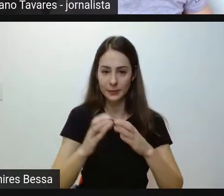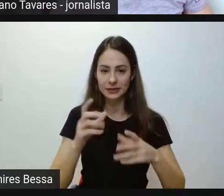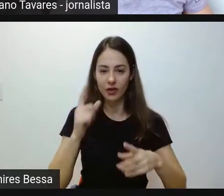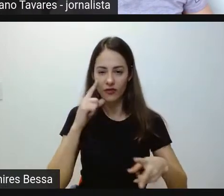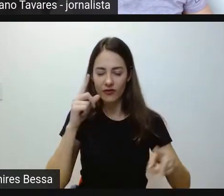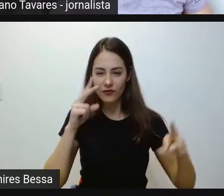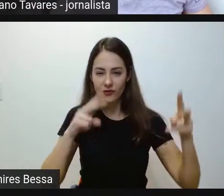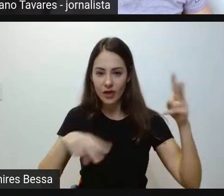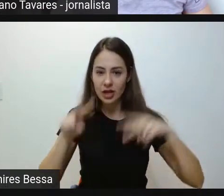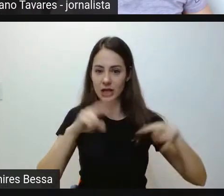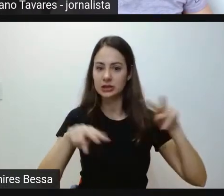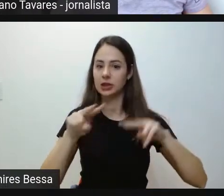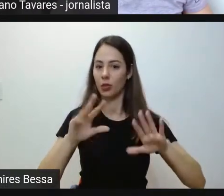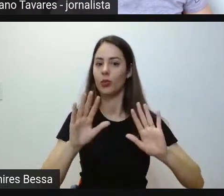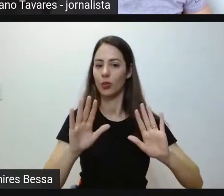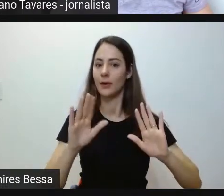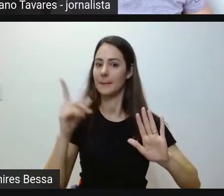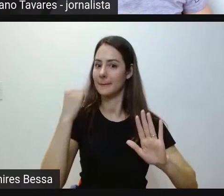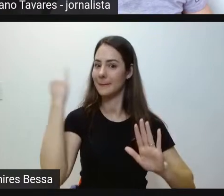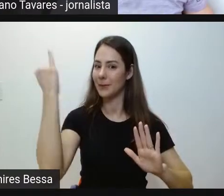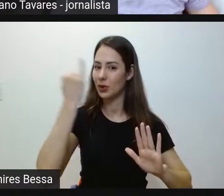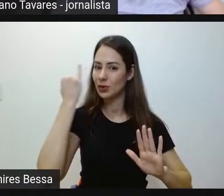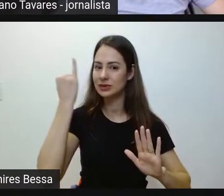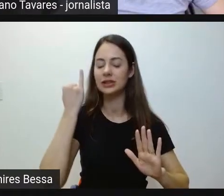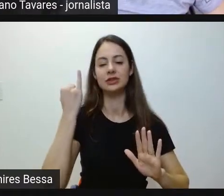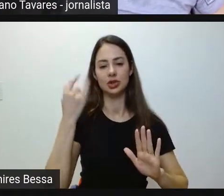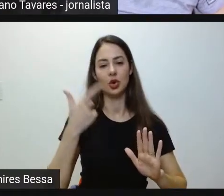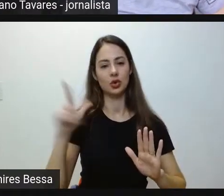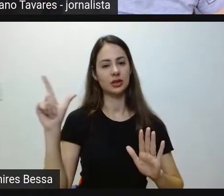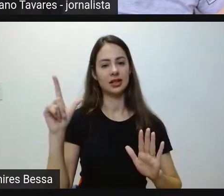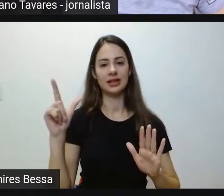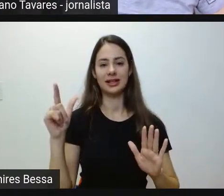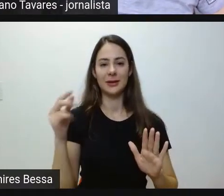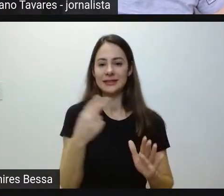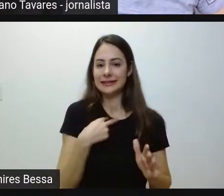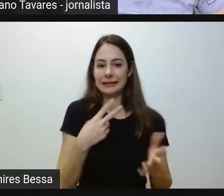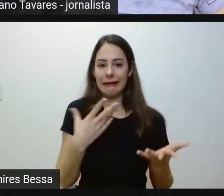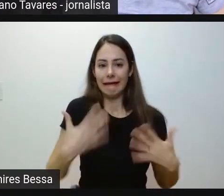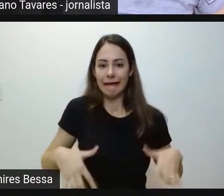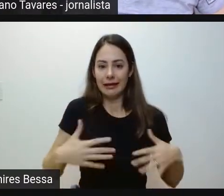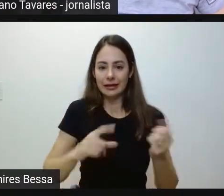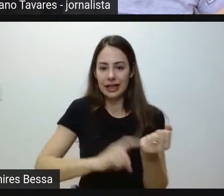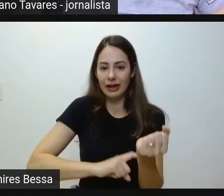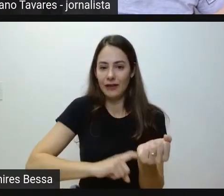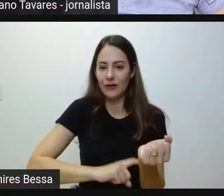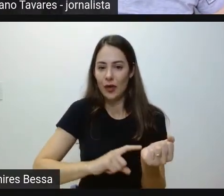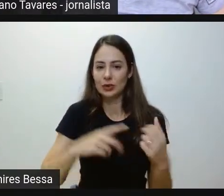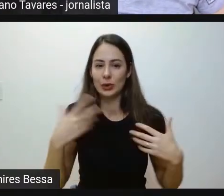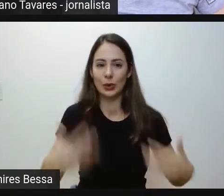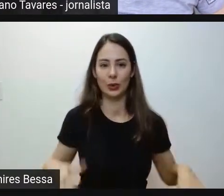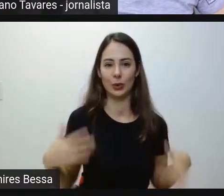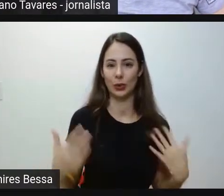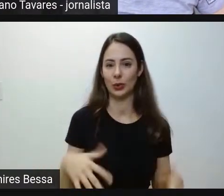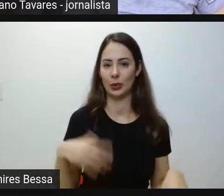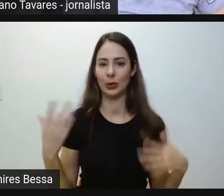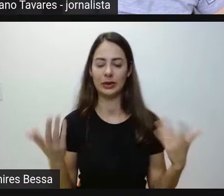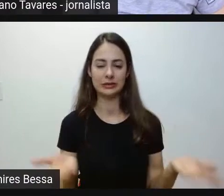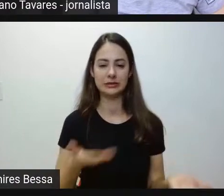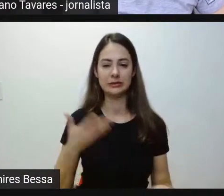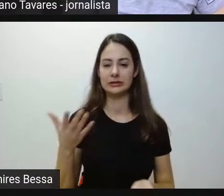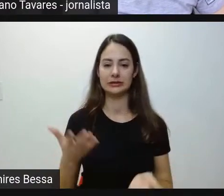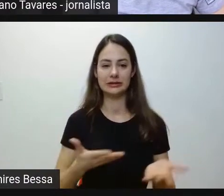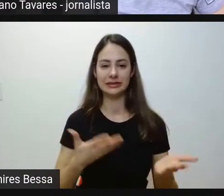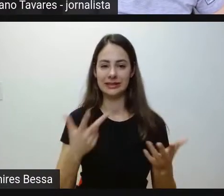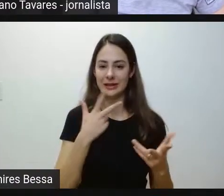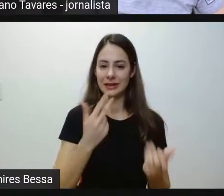verificação, é outra coisa importante. Gente, não precisa ter frio na barriga, tá? A gente fica, né? A gente fica nervoso, nervosa